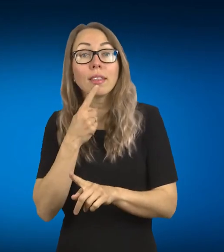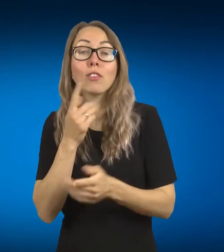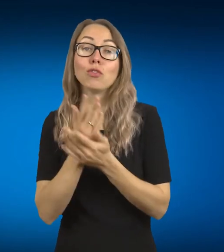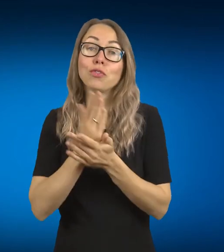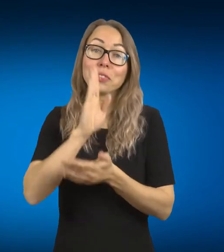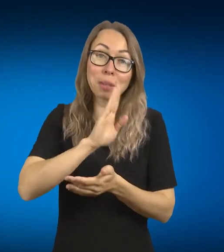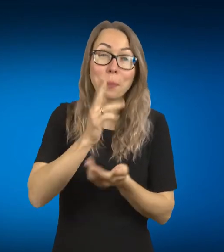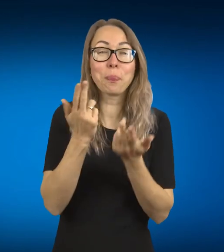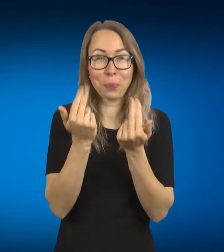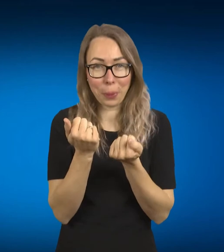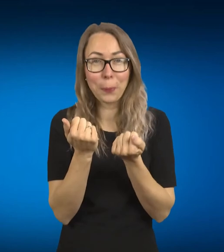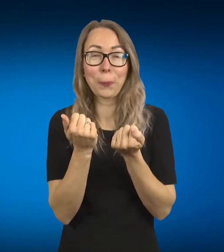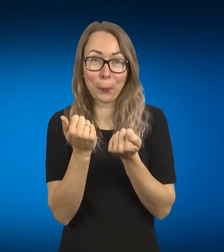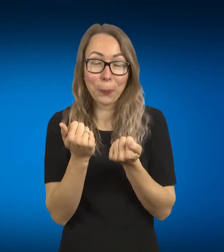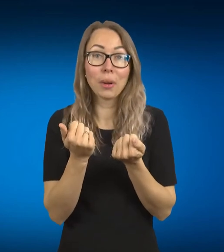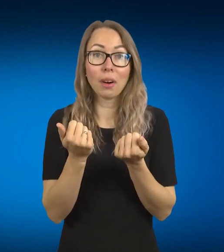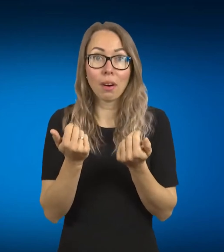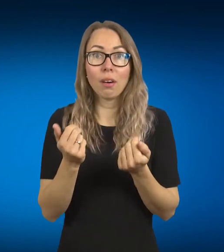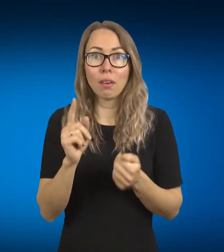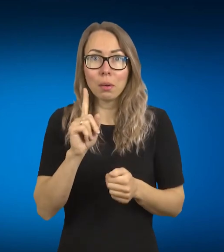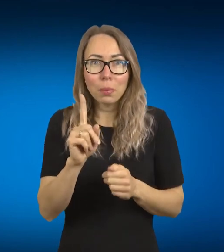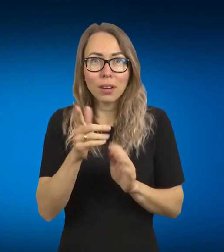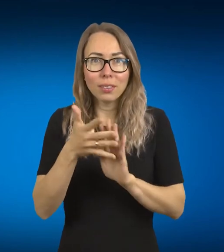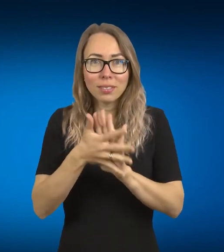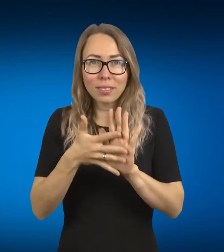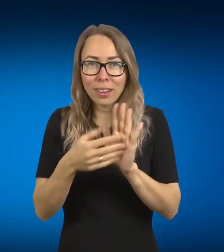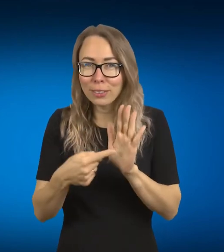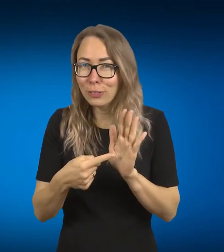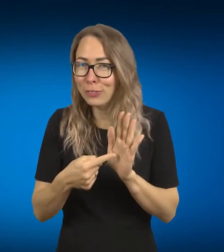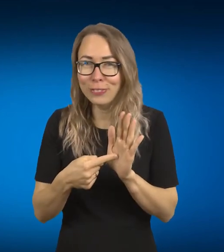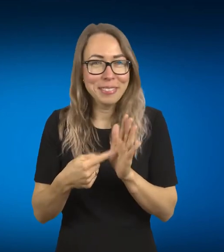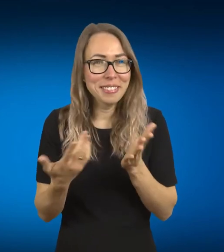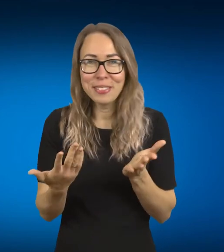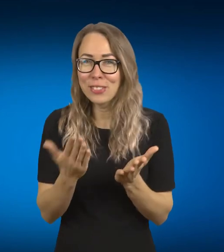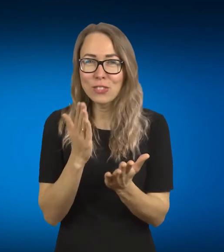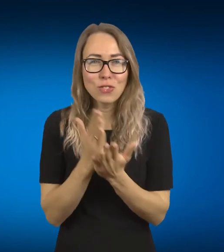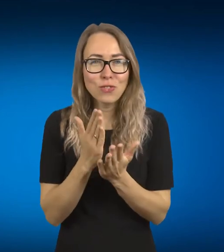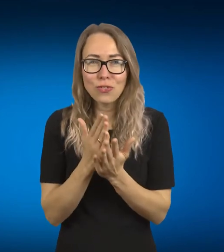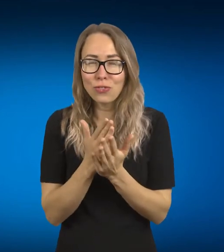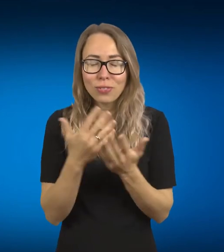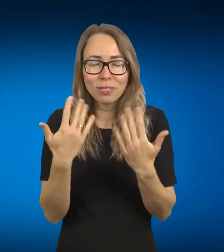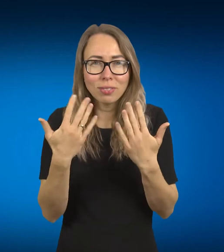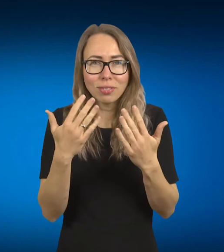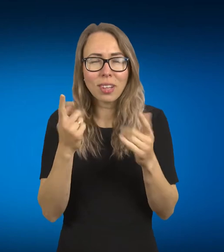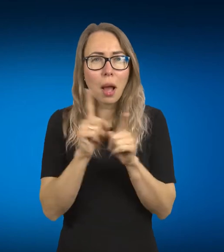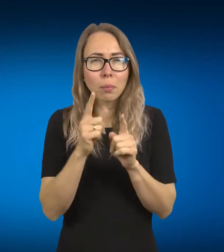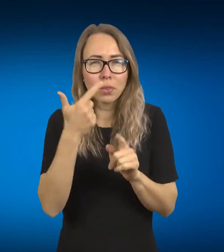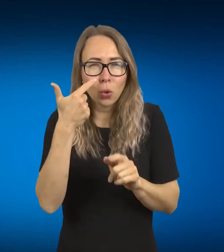neprigirdintis ir gestų kalba yra labai stipri kultūra ir labai gražiai ir labai